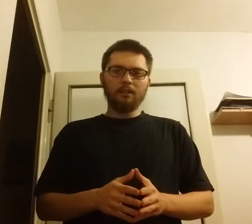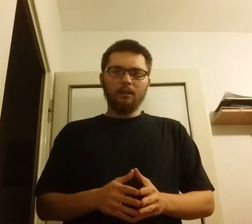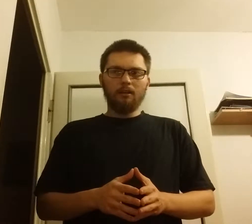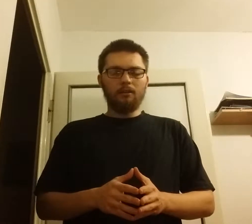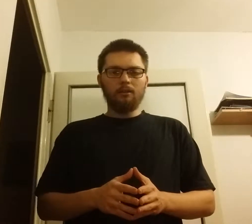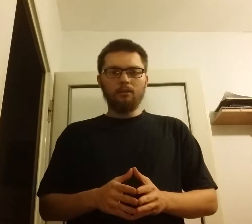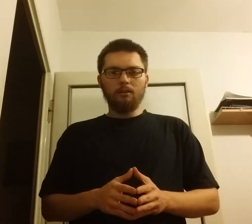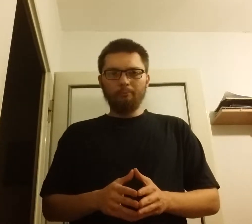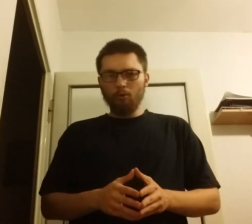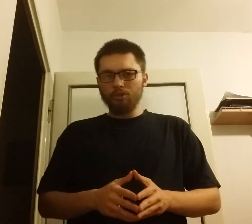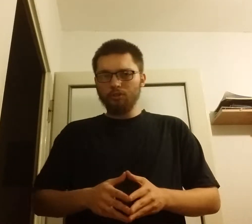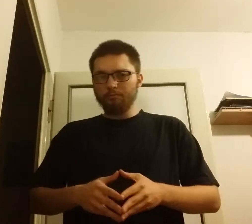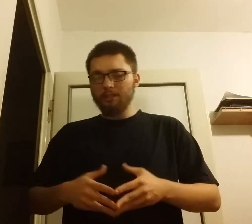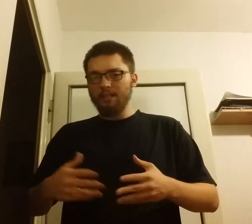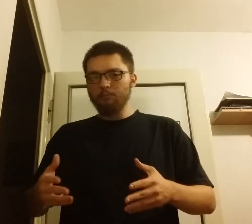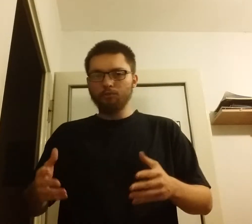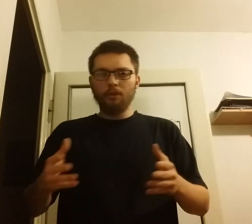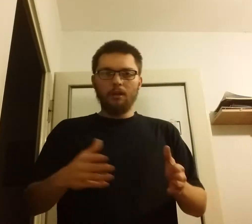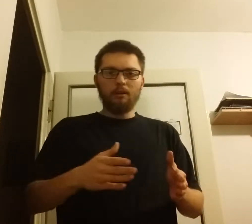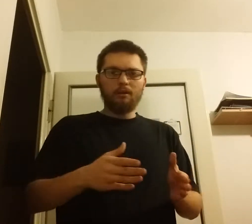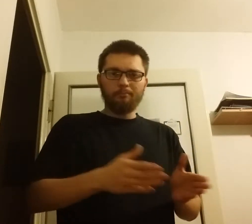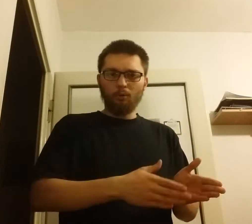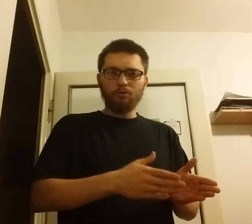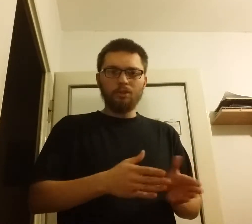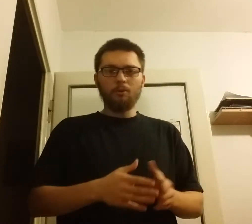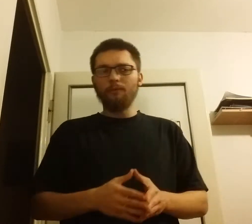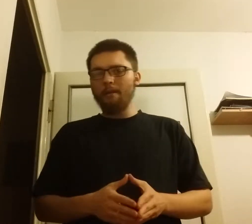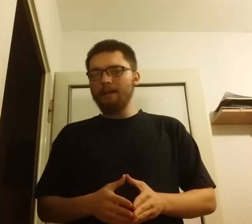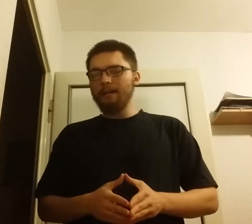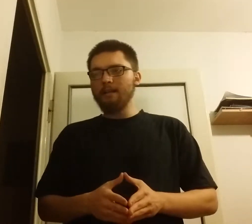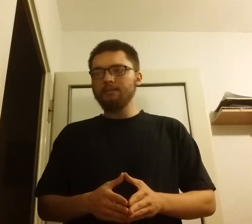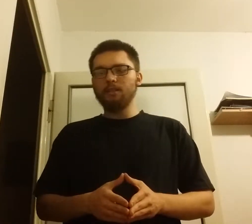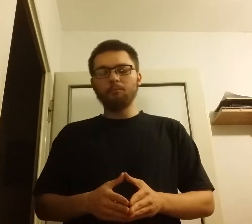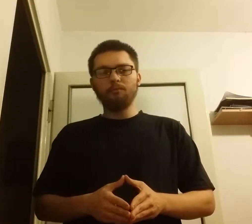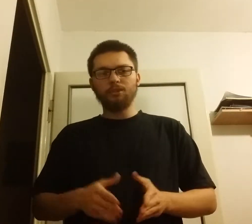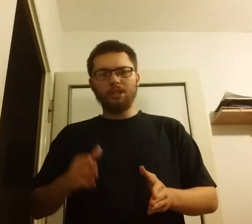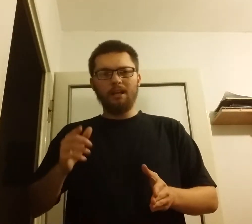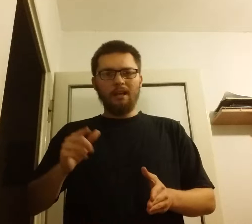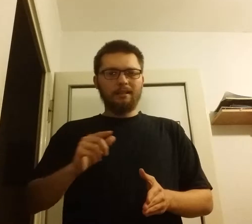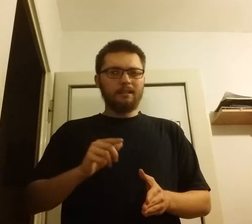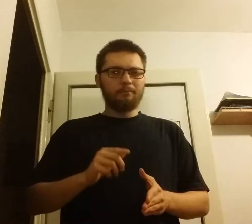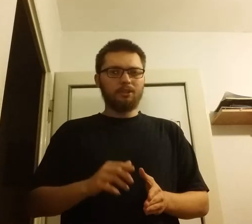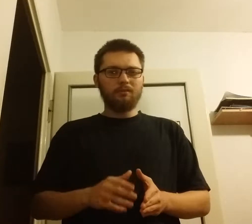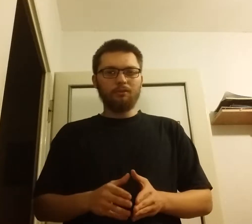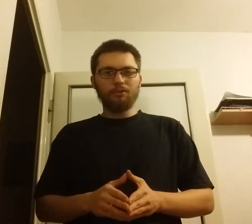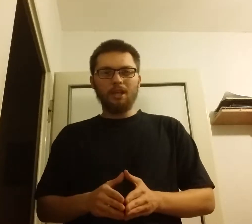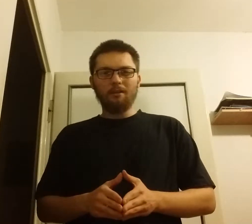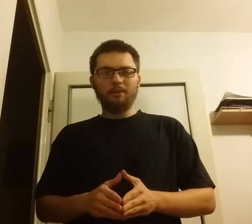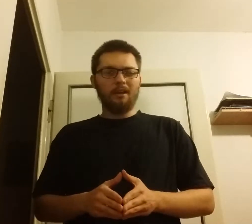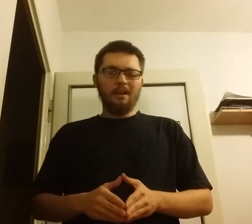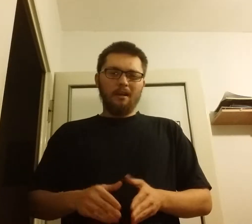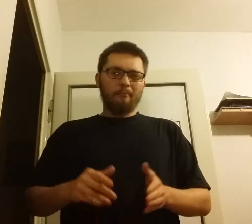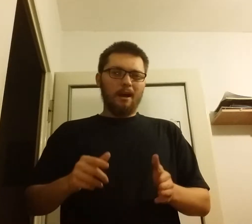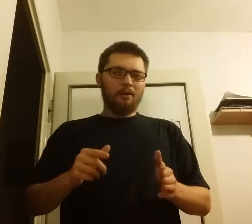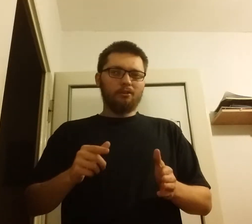przez Niemców poruczników amerykańskich mówi, że naprzeciwko siebie mają